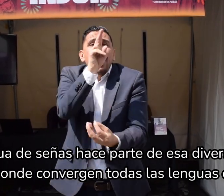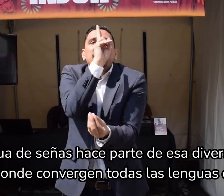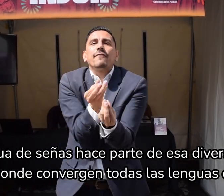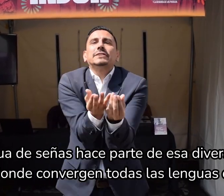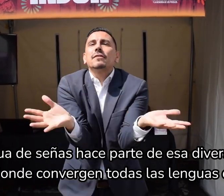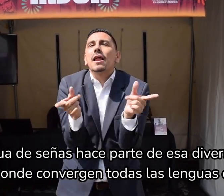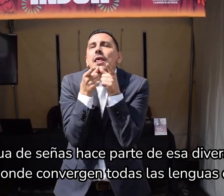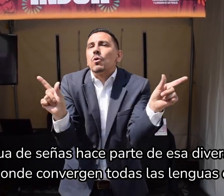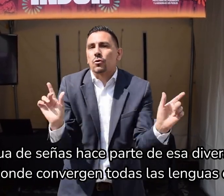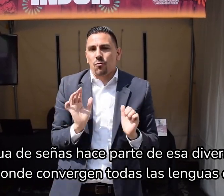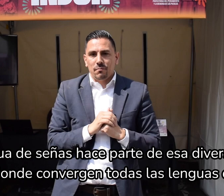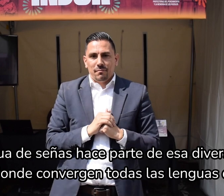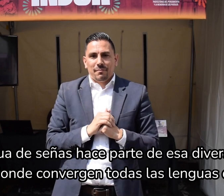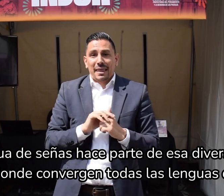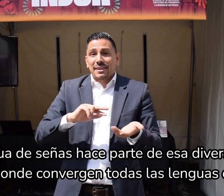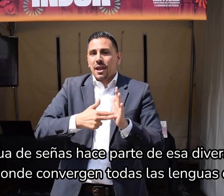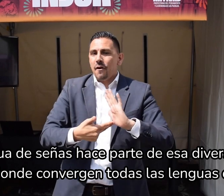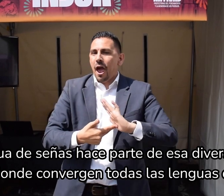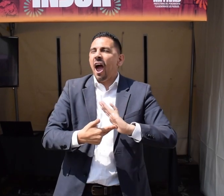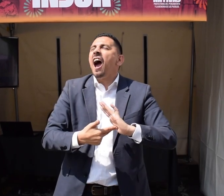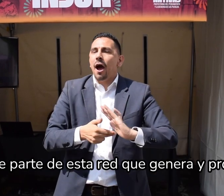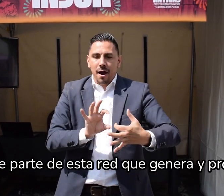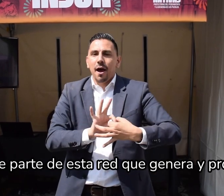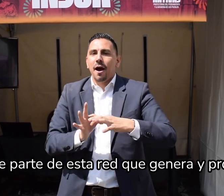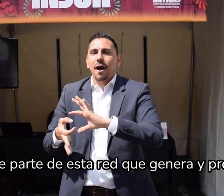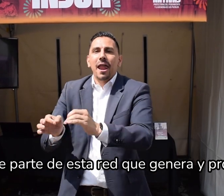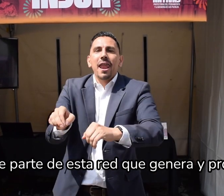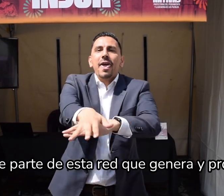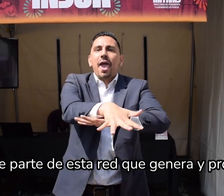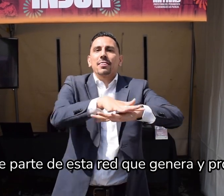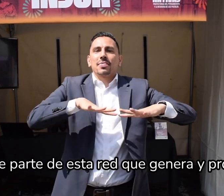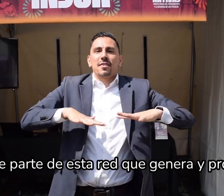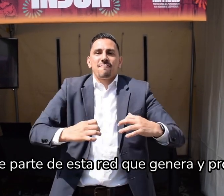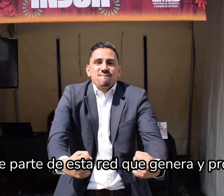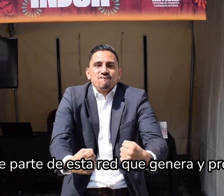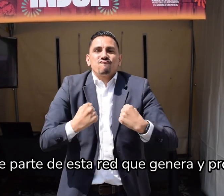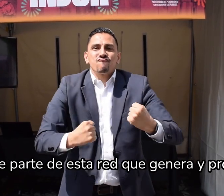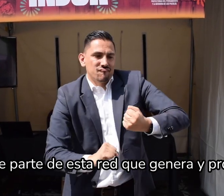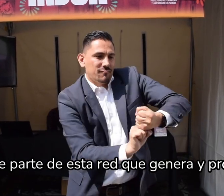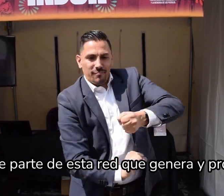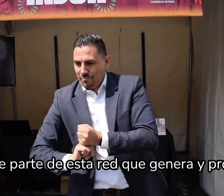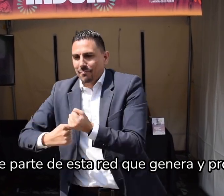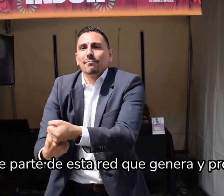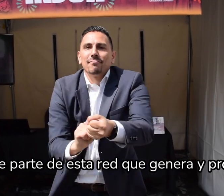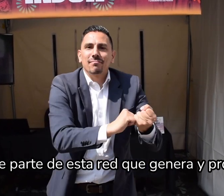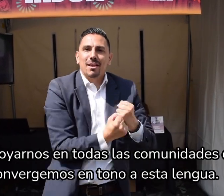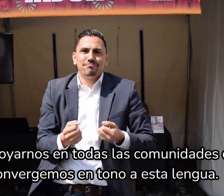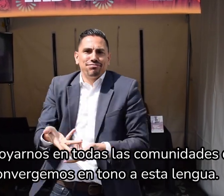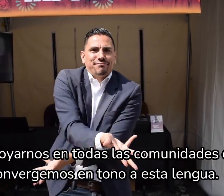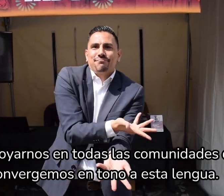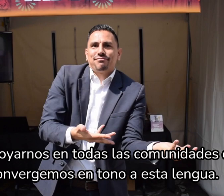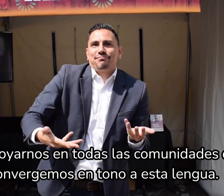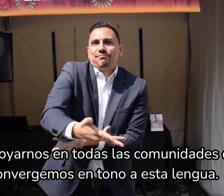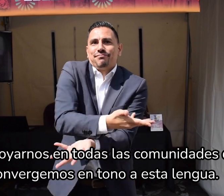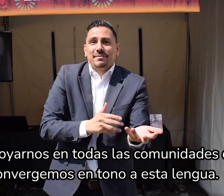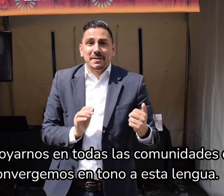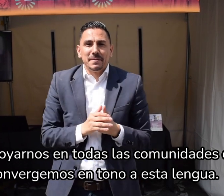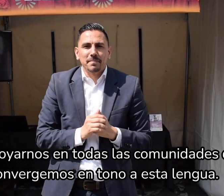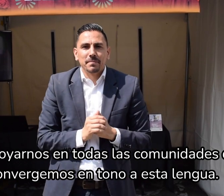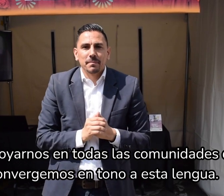lingüística donde convergen todas las lenguas en el país y que hace parte también de esta red que genera y propende por apoyarnos en todas las comunidades